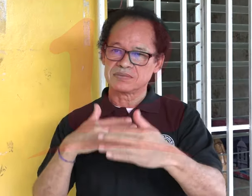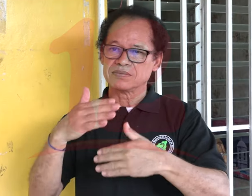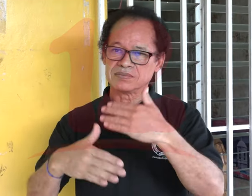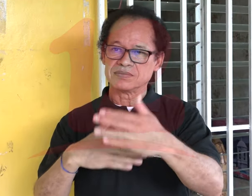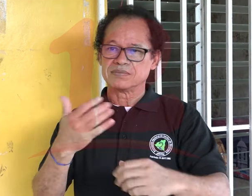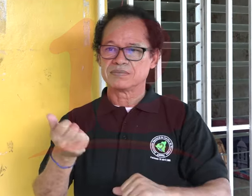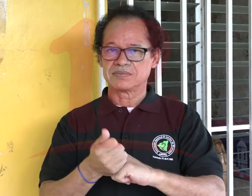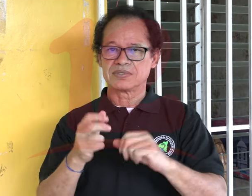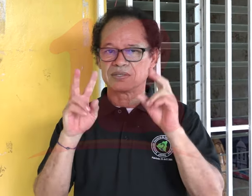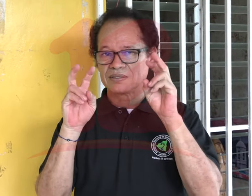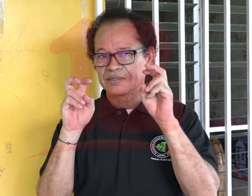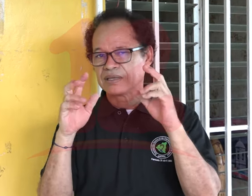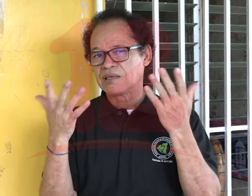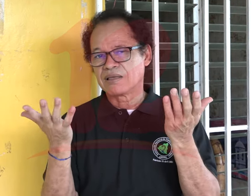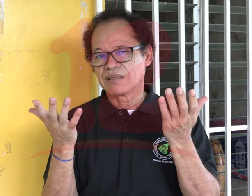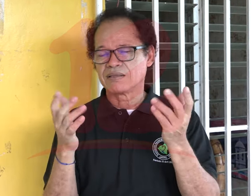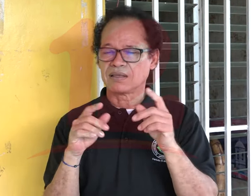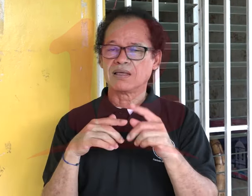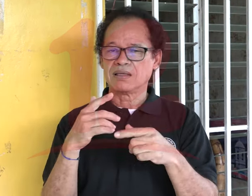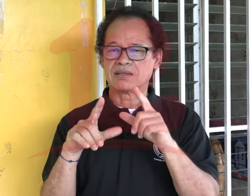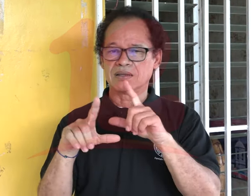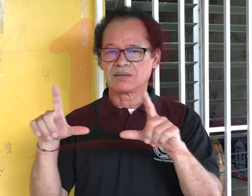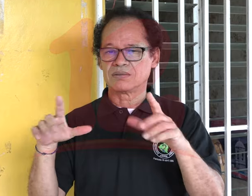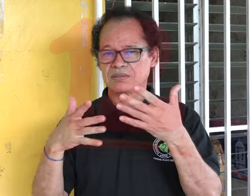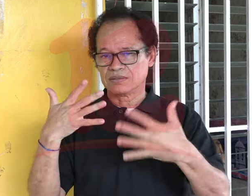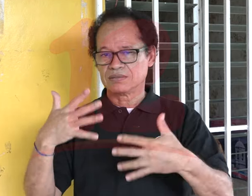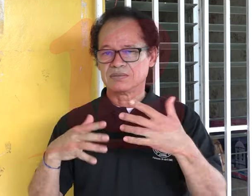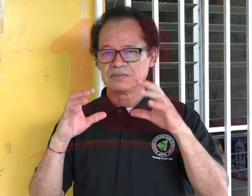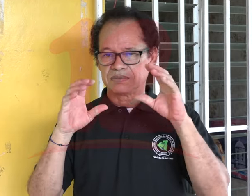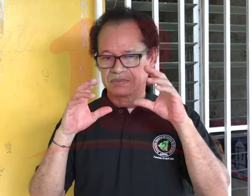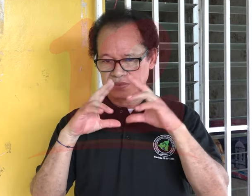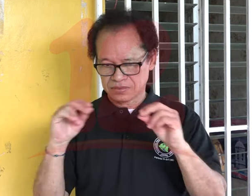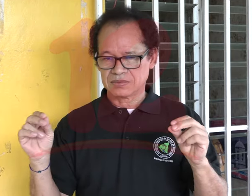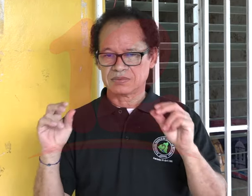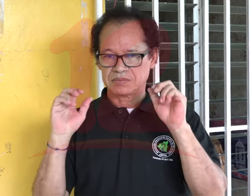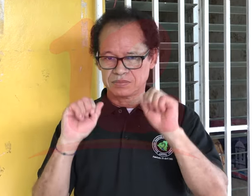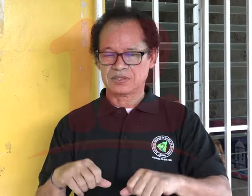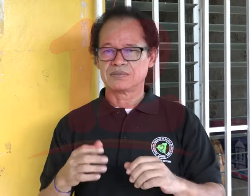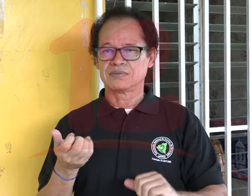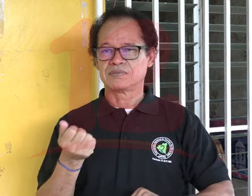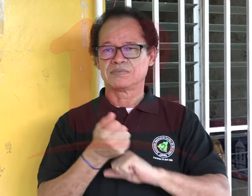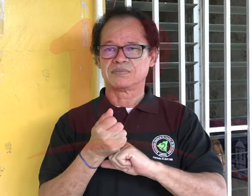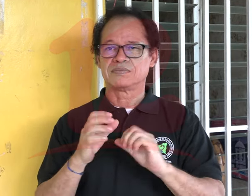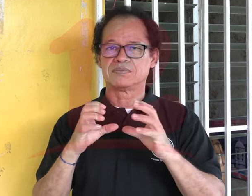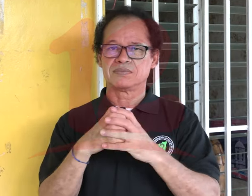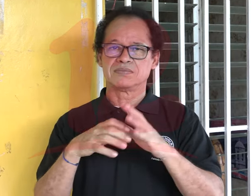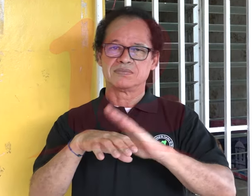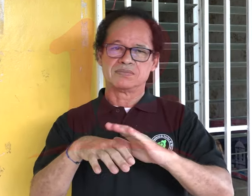capacitaciones en los diferentes departamentos. En la lengua de señas pueden aprender todo lo que se refiere a nuestro país